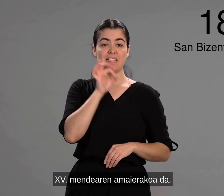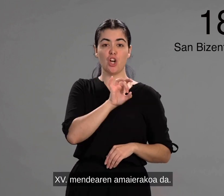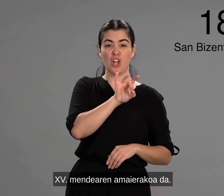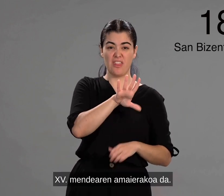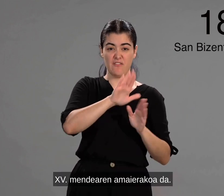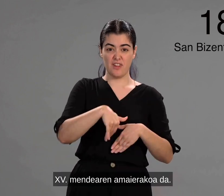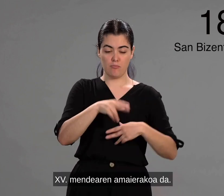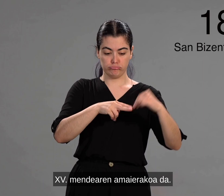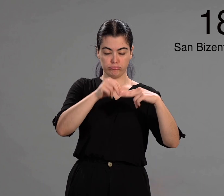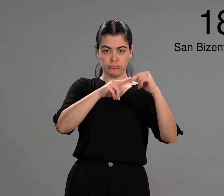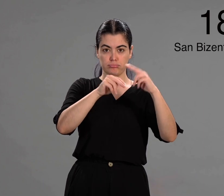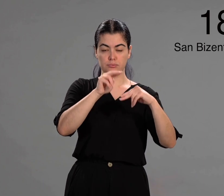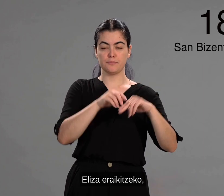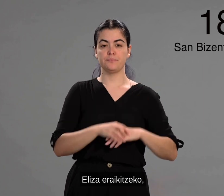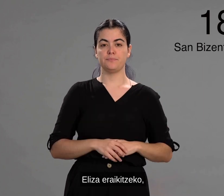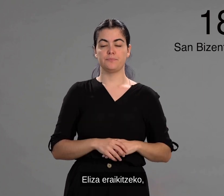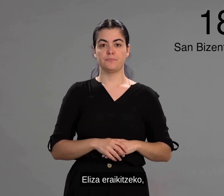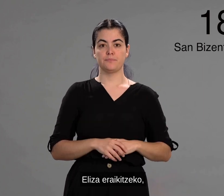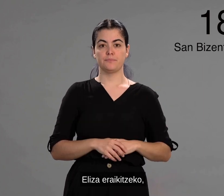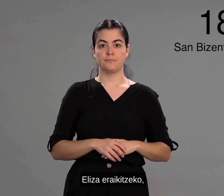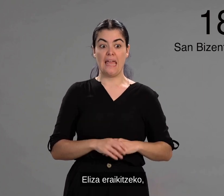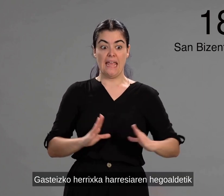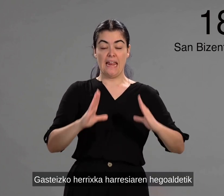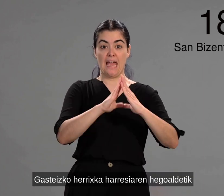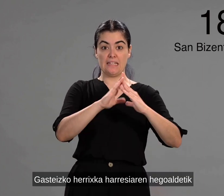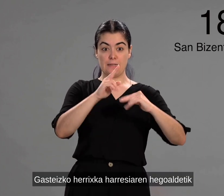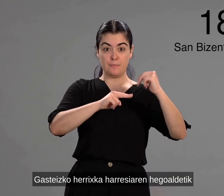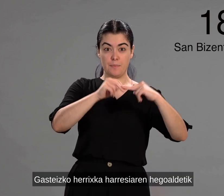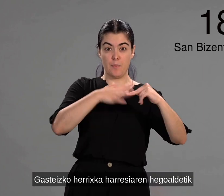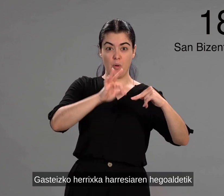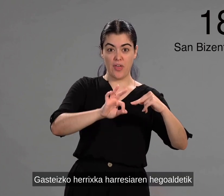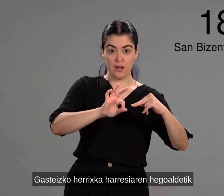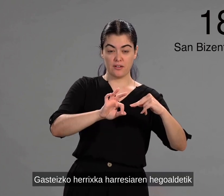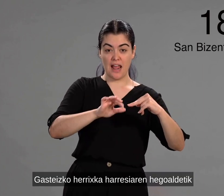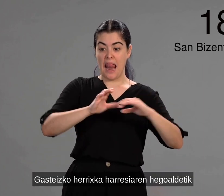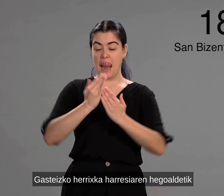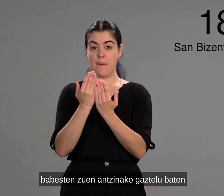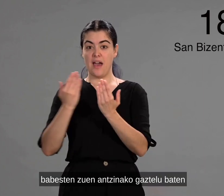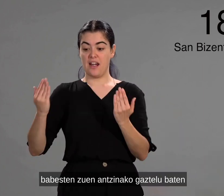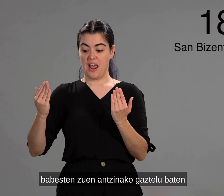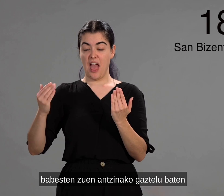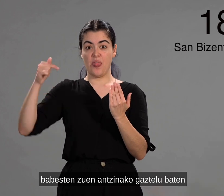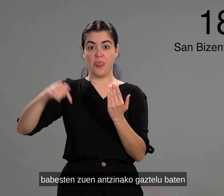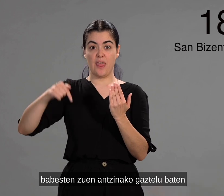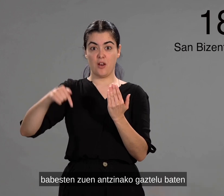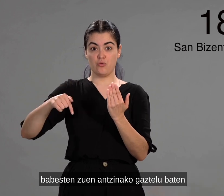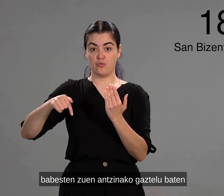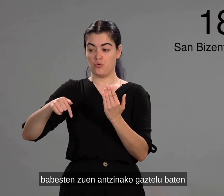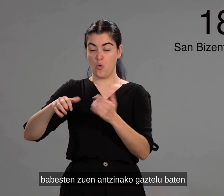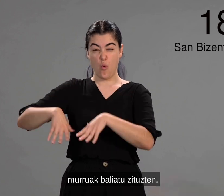amaierakoa da. Eliza eraikitzeko, gazteizko erriska arresiaren egoaldetik babesten zuen antzinako gaztelu baten